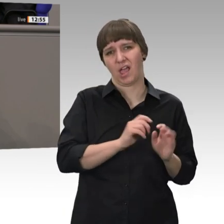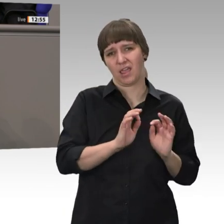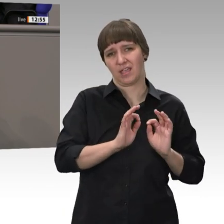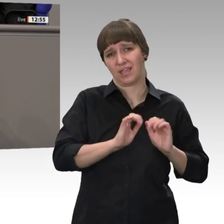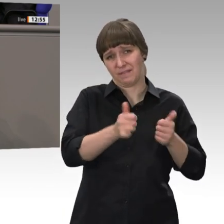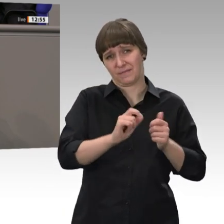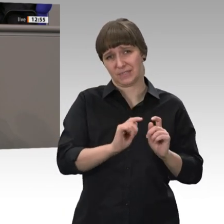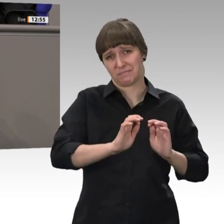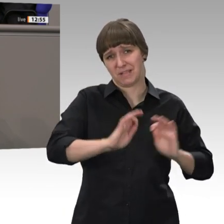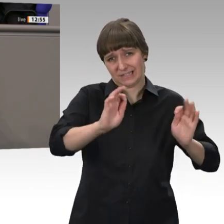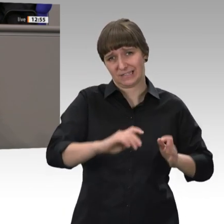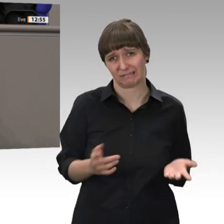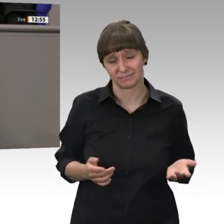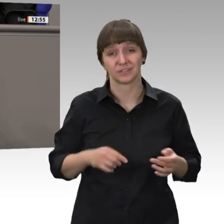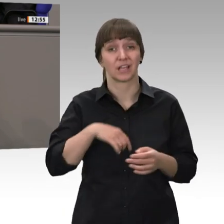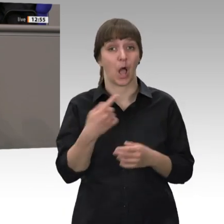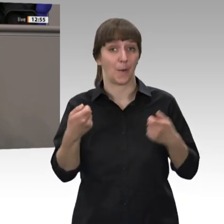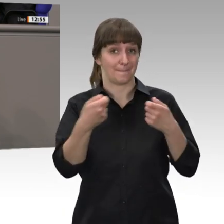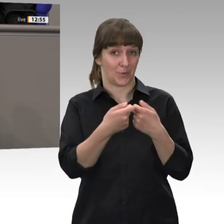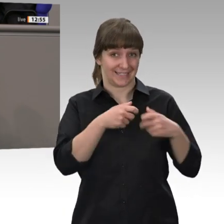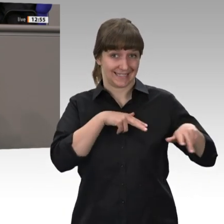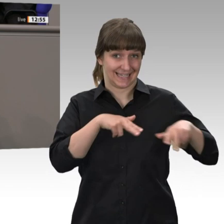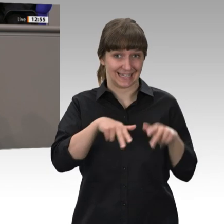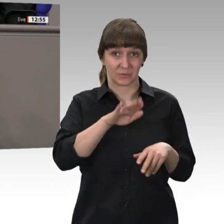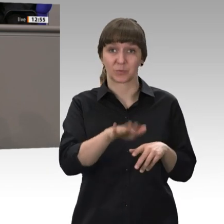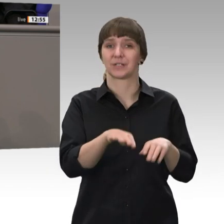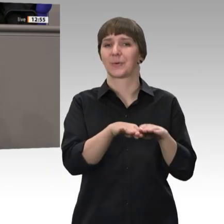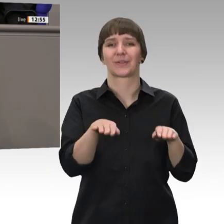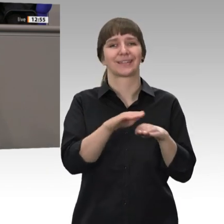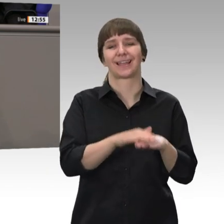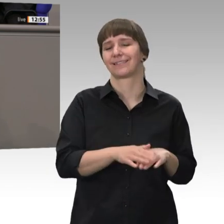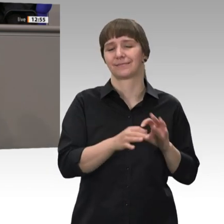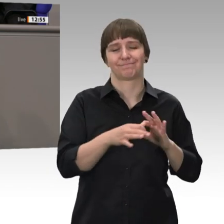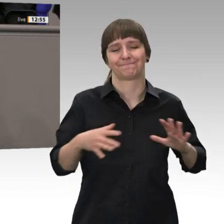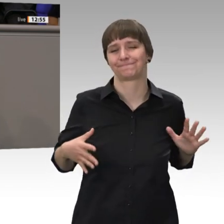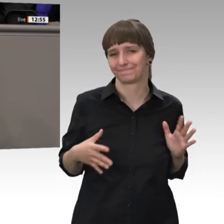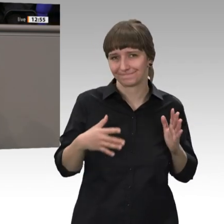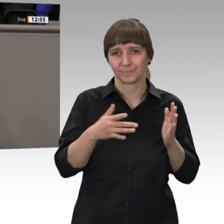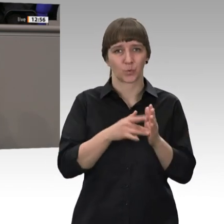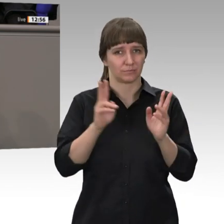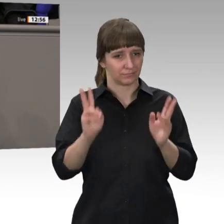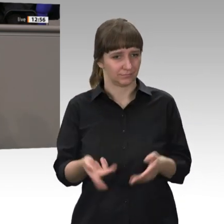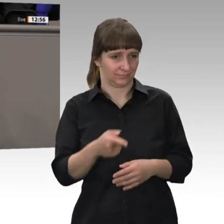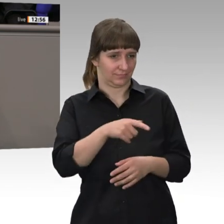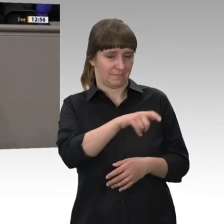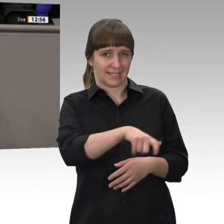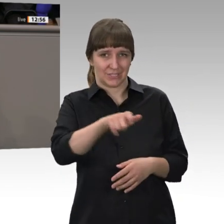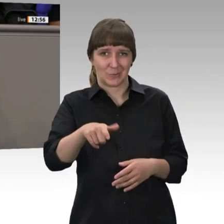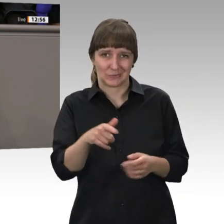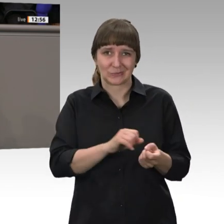Grundrente der Bundesregierung nicht, weil ja regelmäßig Personen in die dennoch fallen. Darum müssen Sie da